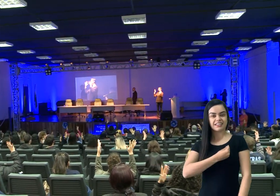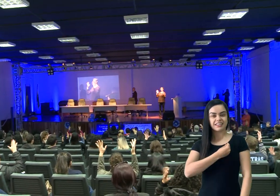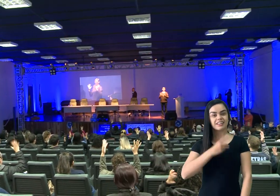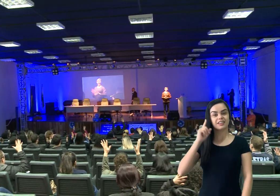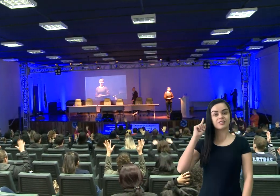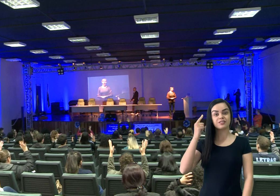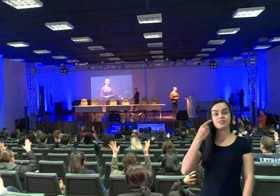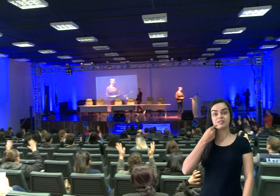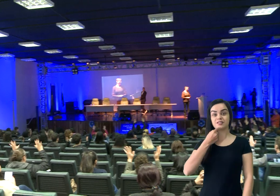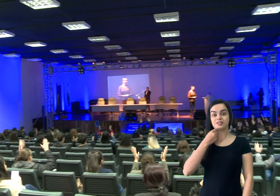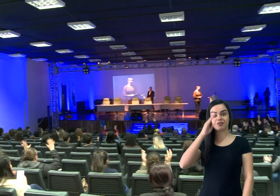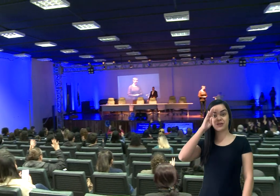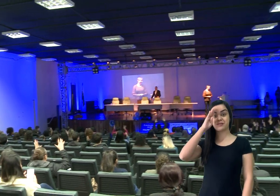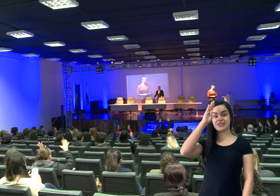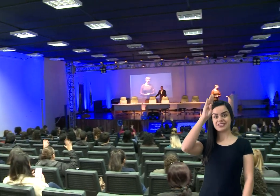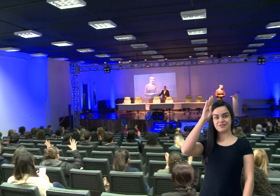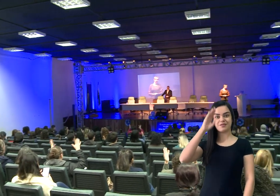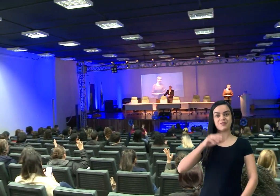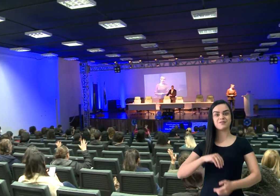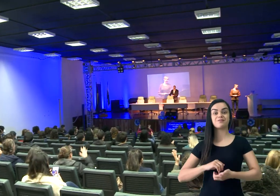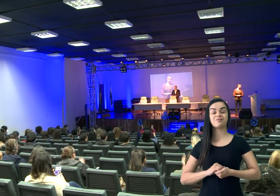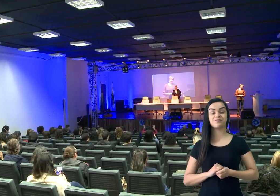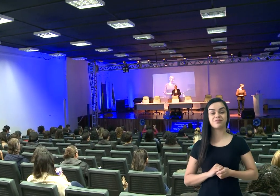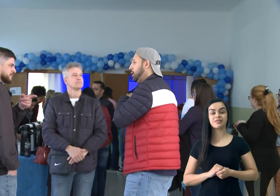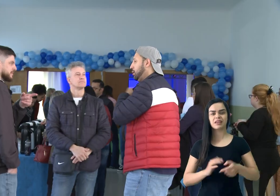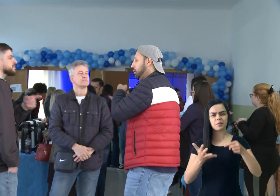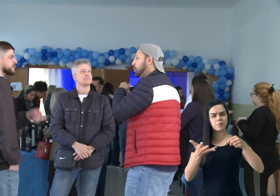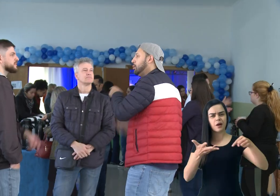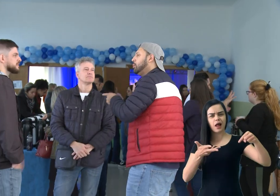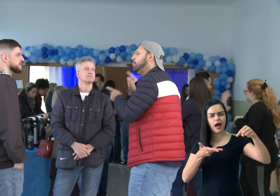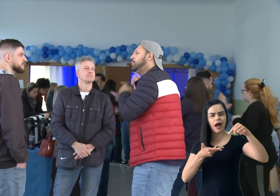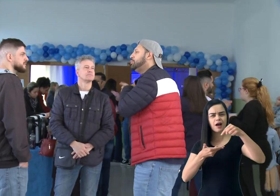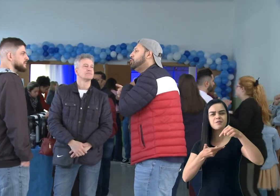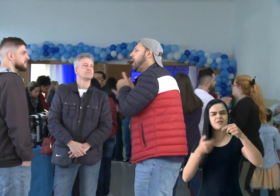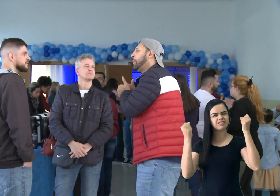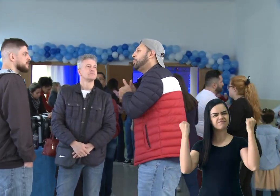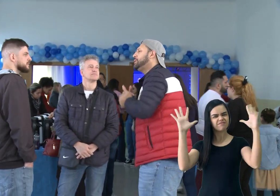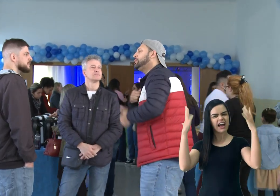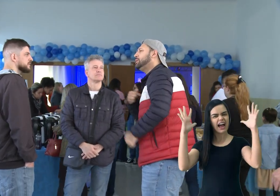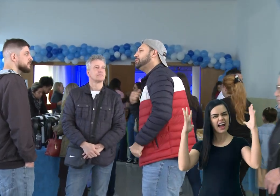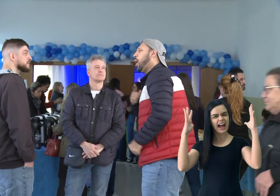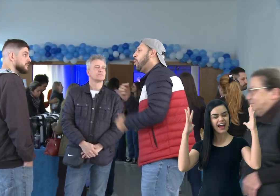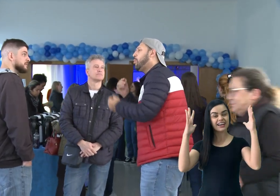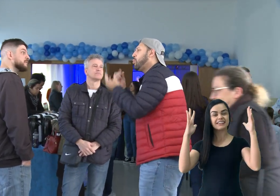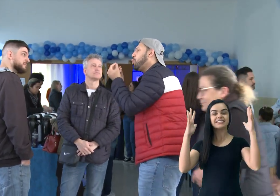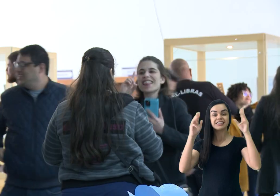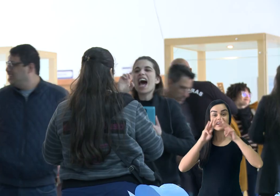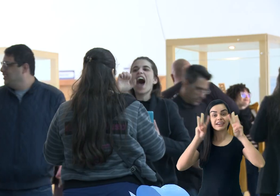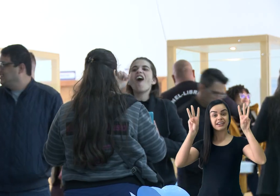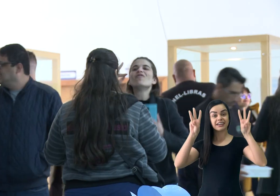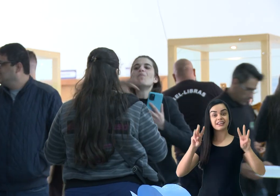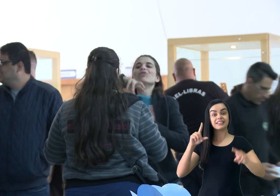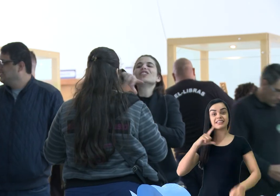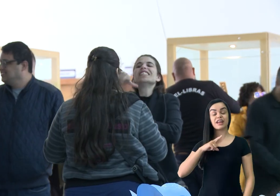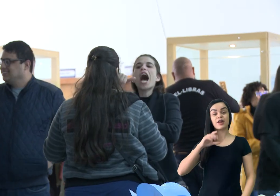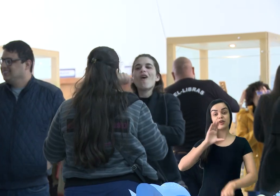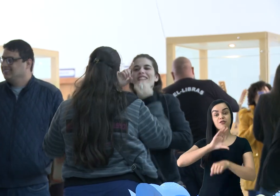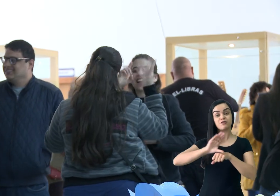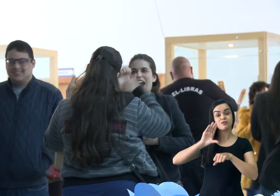vida dos surdos foi a tônica do dia. E quantos motivos para comemorar, a universidade conta com o